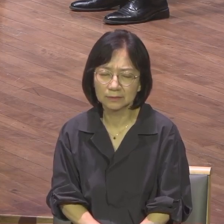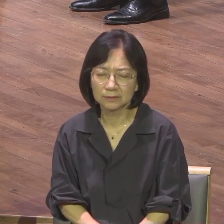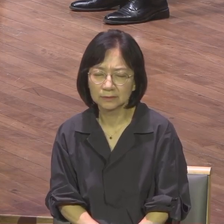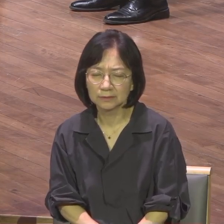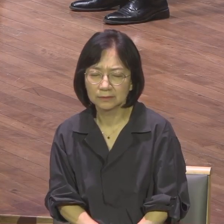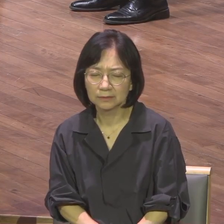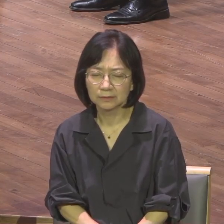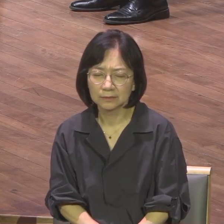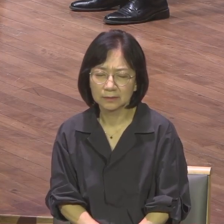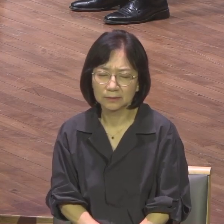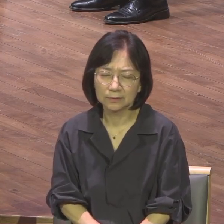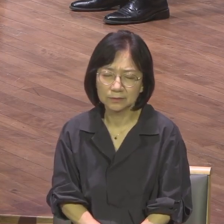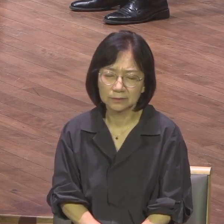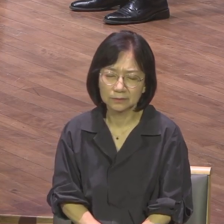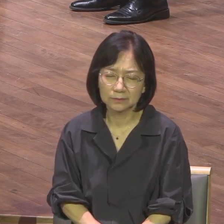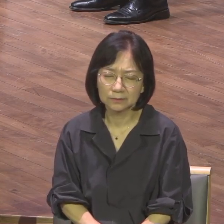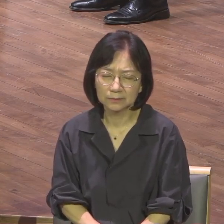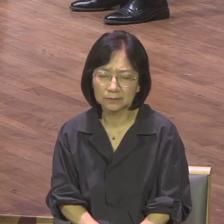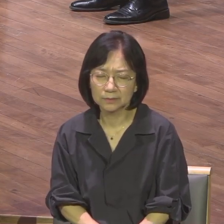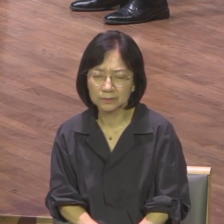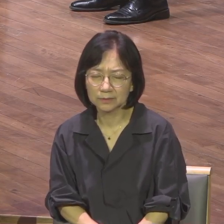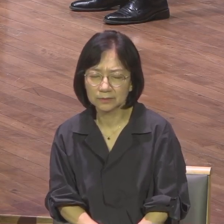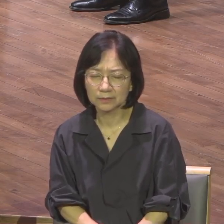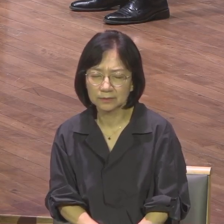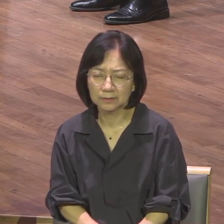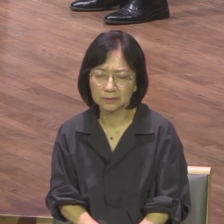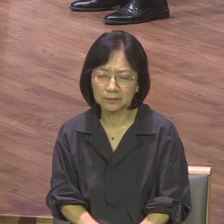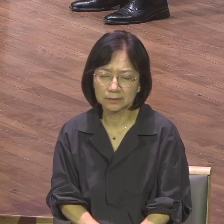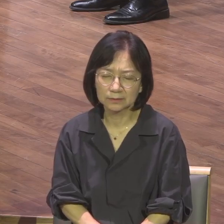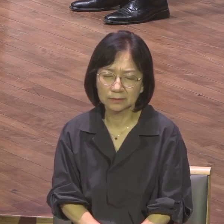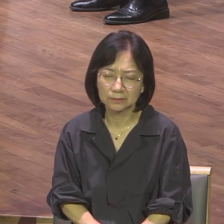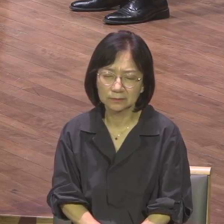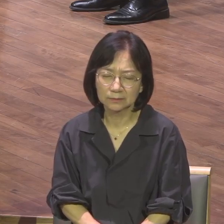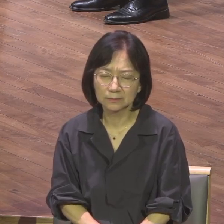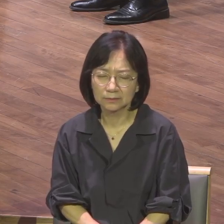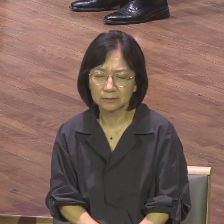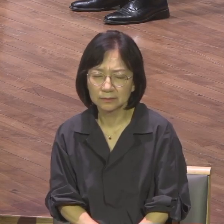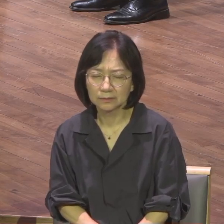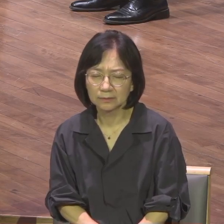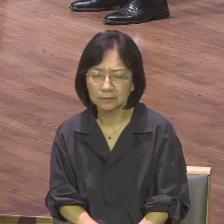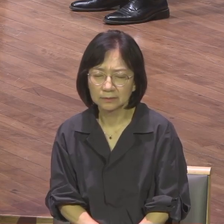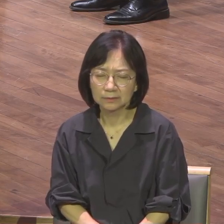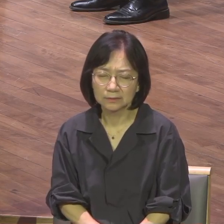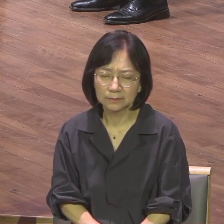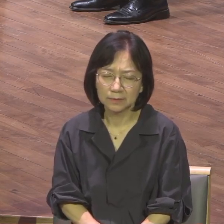나의 힘으로 날 수 있습니다. 나의 능력을 날 수 있습니다. 오직 예수 그리스도만이